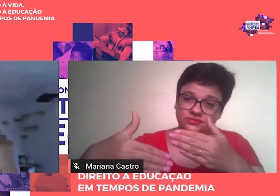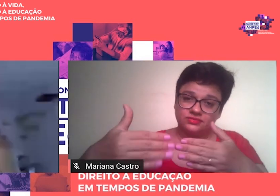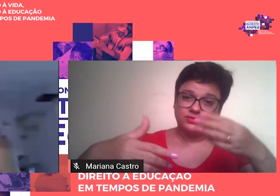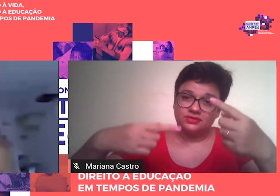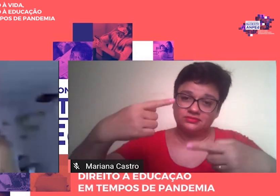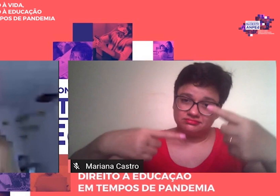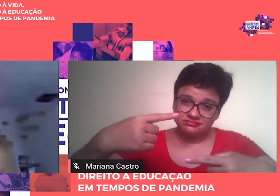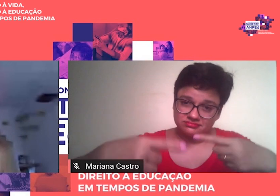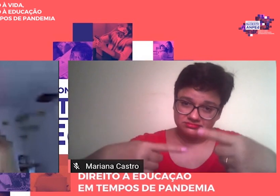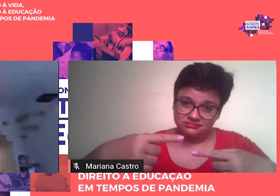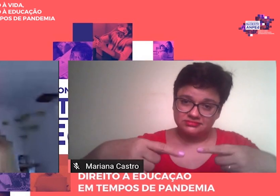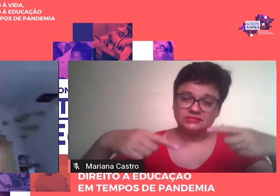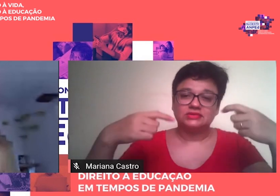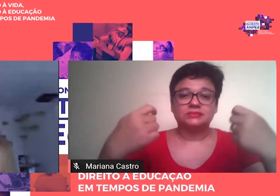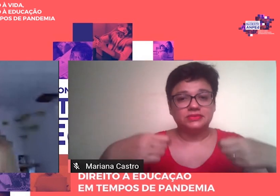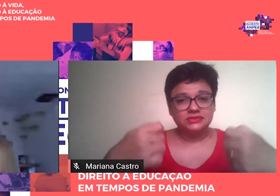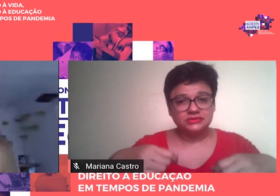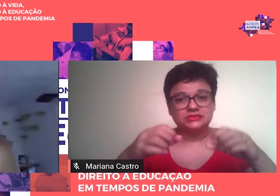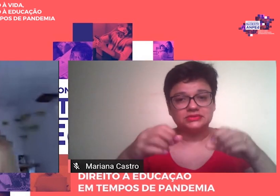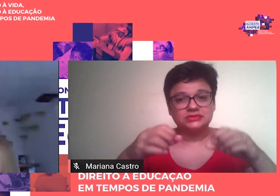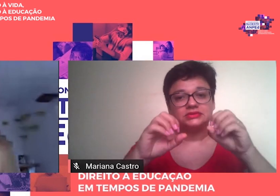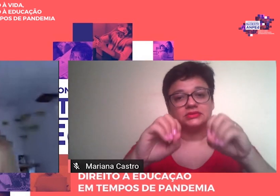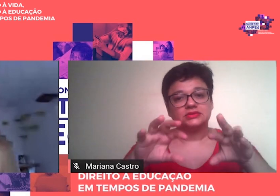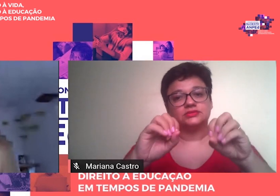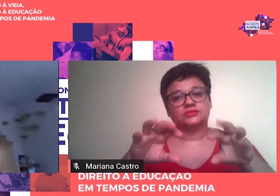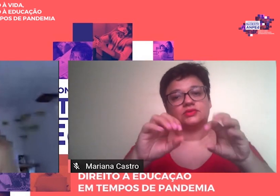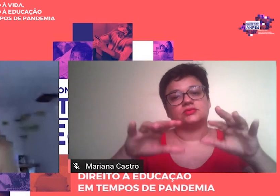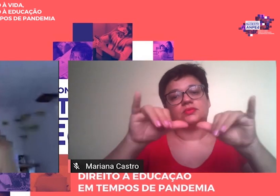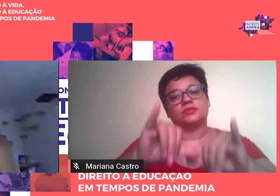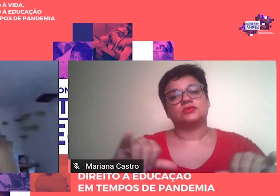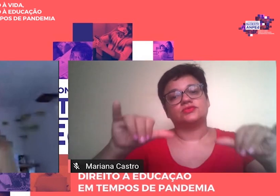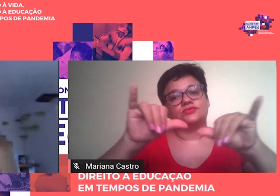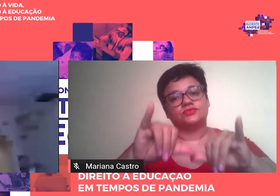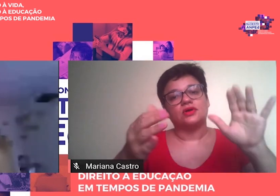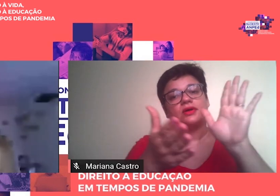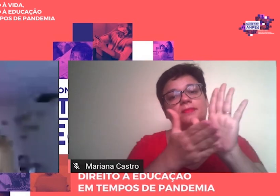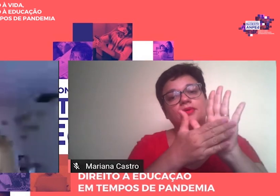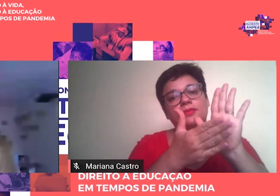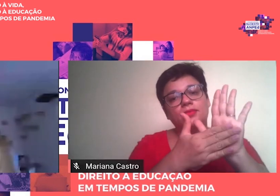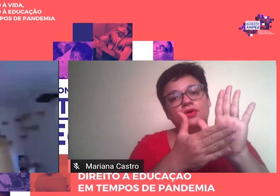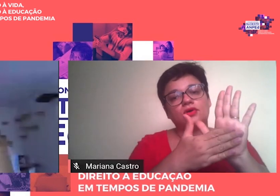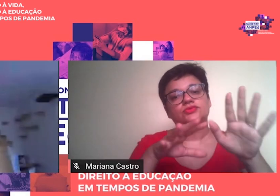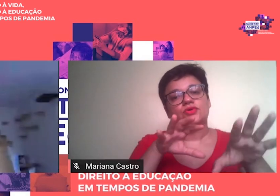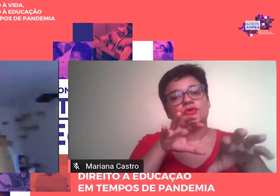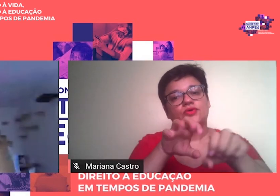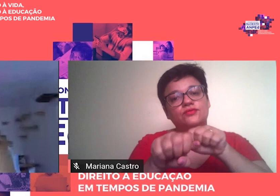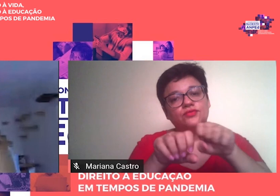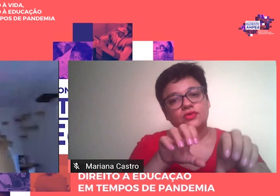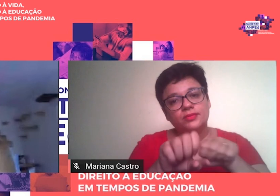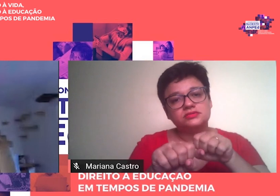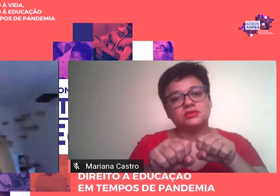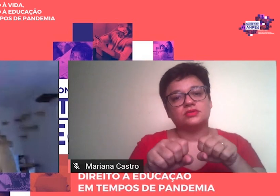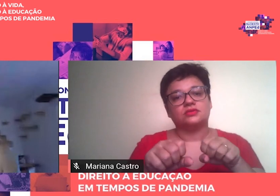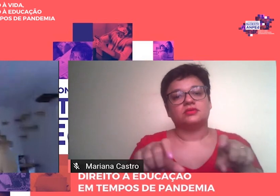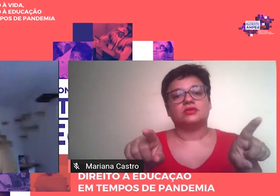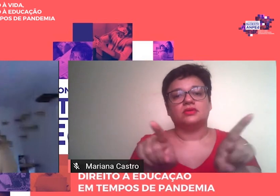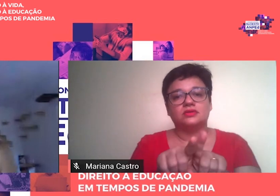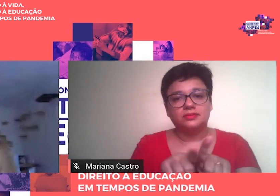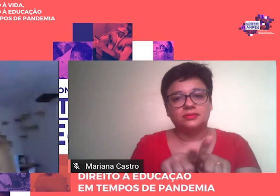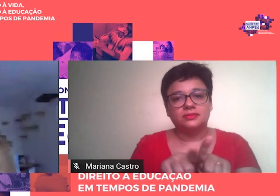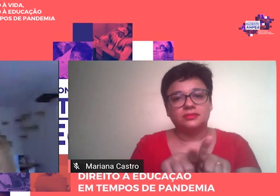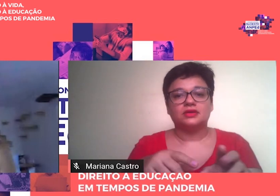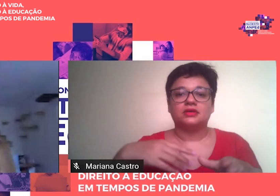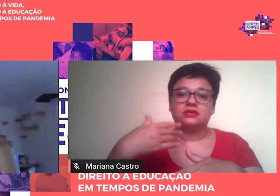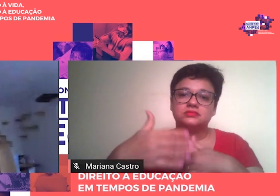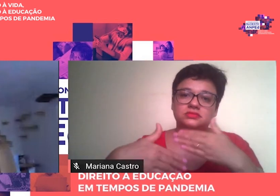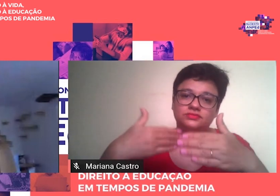depende da educação para divulgação de propostas de formação de quadros, tanto quanto o desenvolvimento